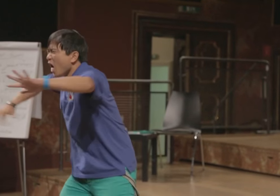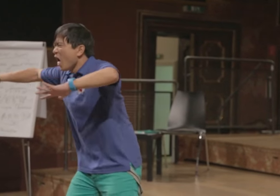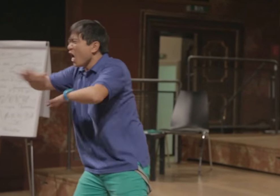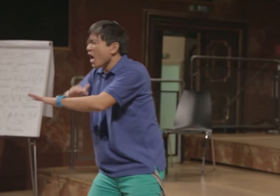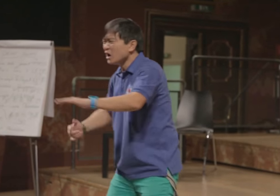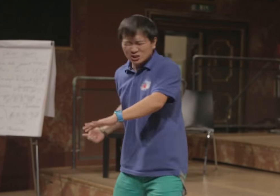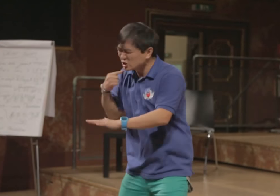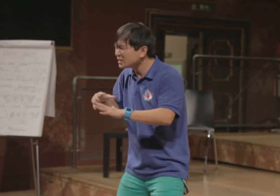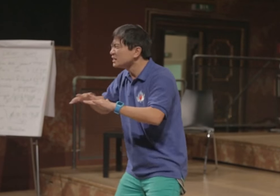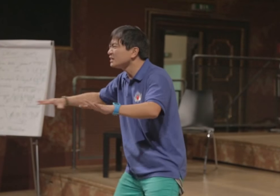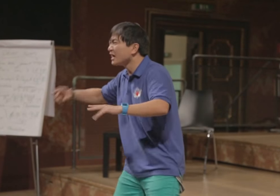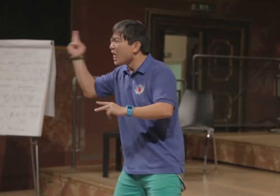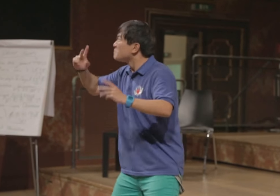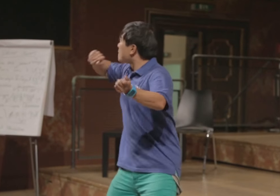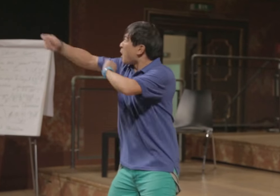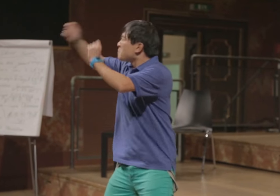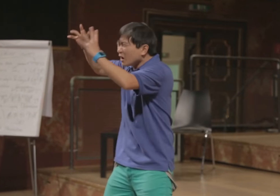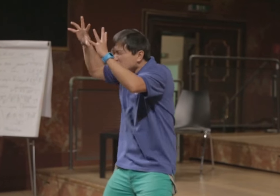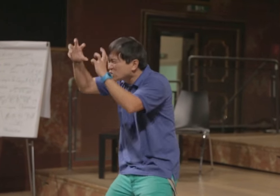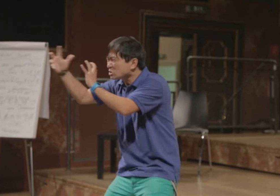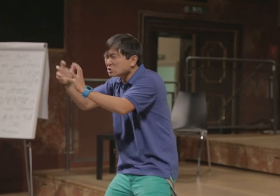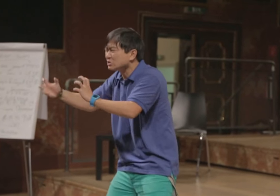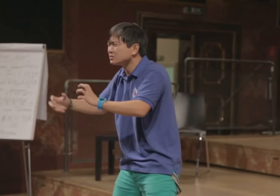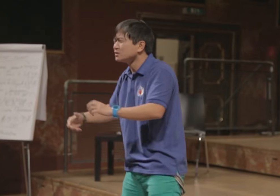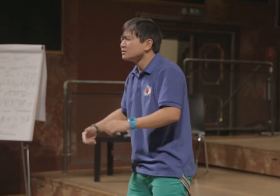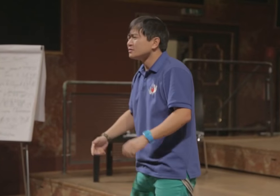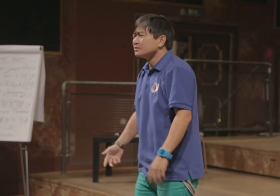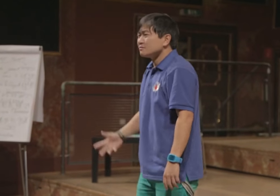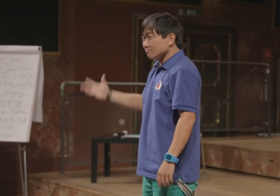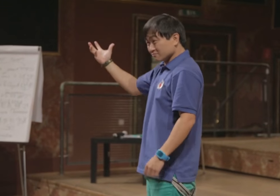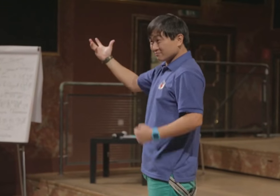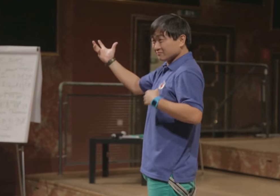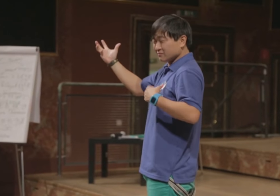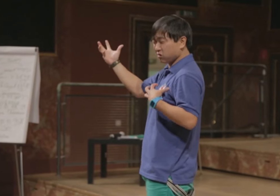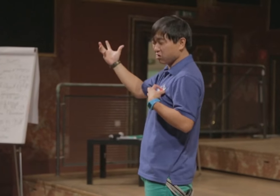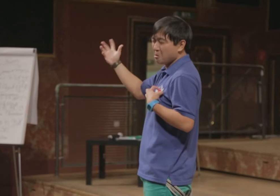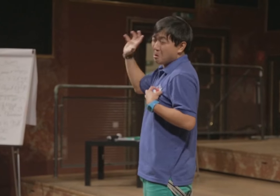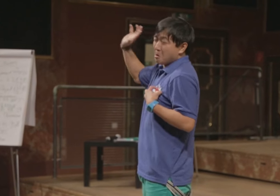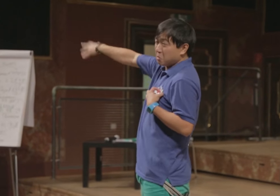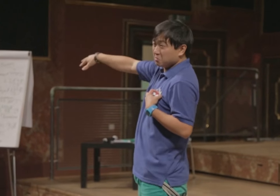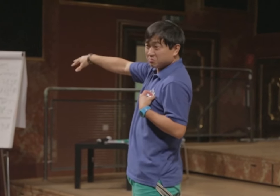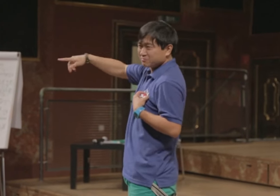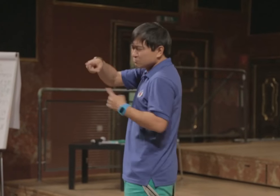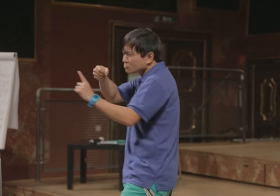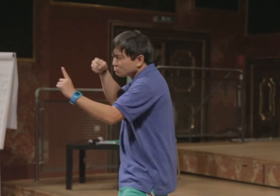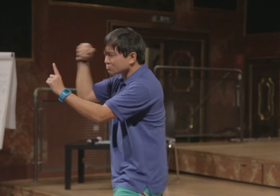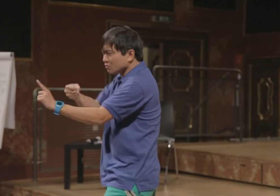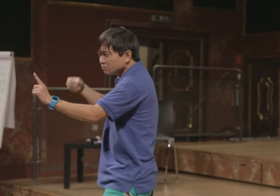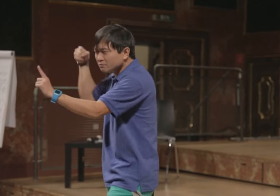nicht brauchen, auf den Boden schmeißen, weil es zu viel ist. Und weiter bauen und weiter vertrecken. Ganz ehrlich, wer kein Herz